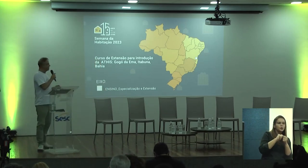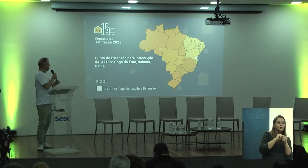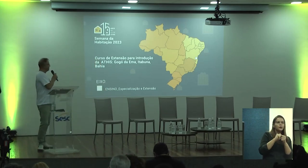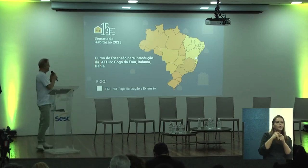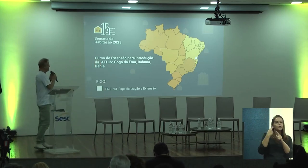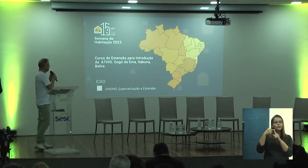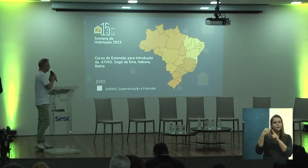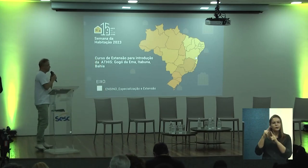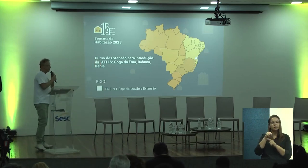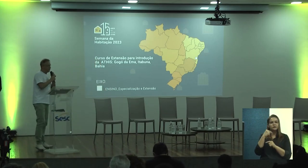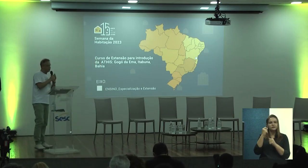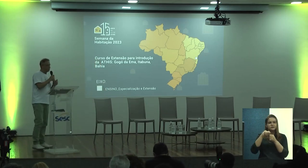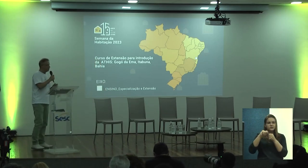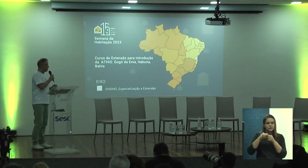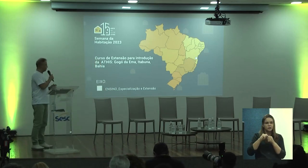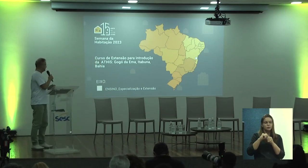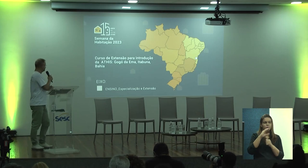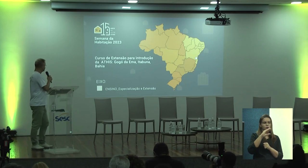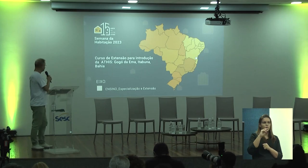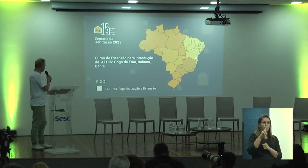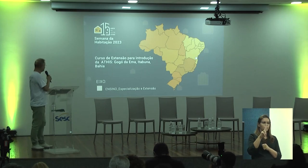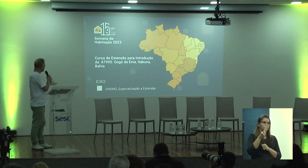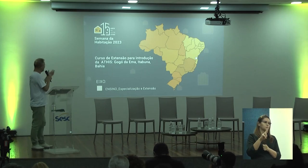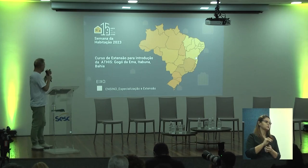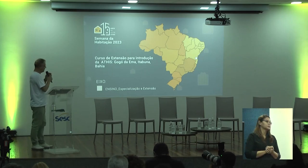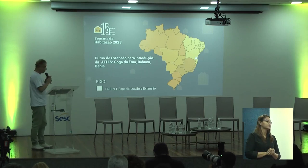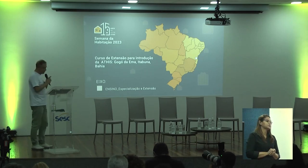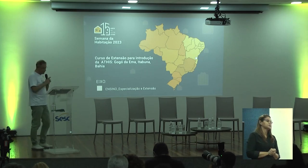nesse, também, fomentados pelo Cal, né.